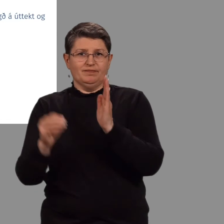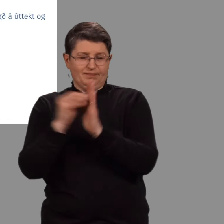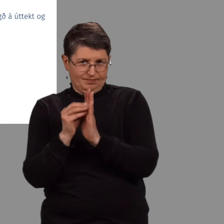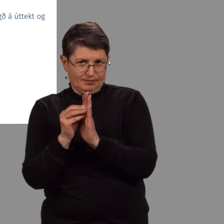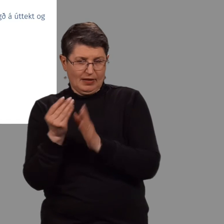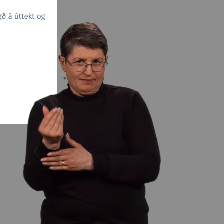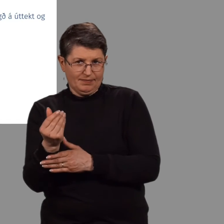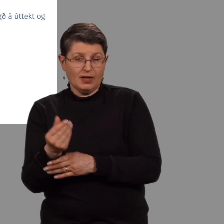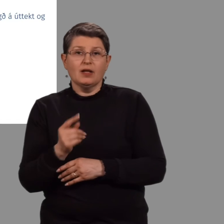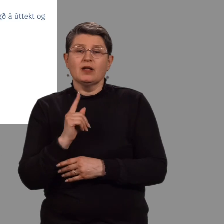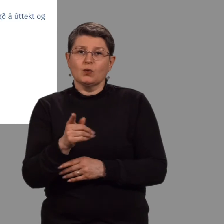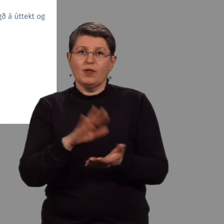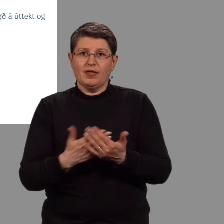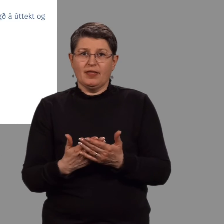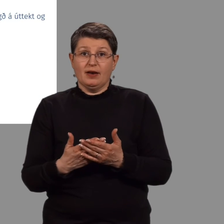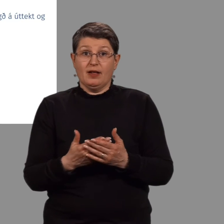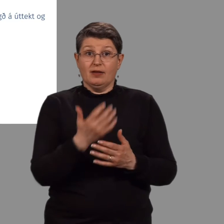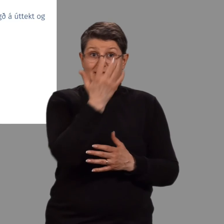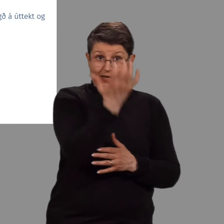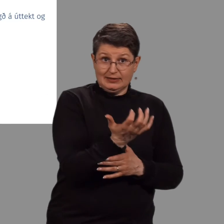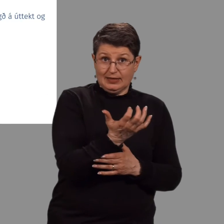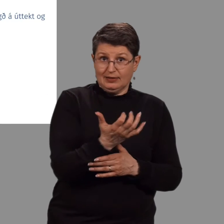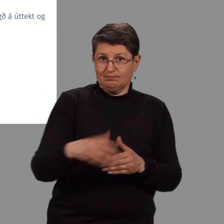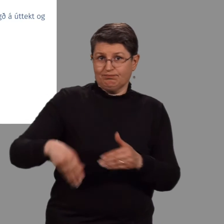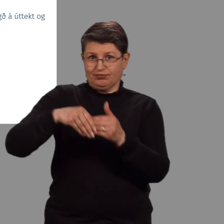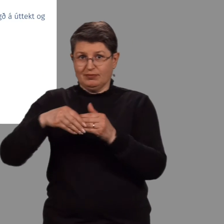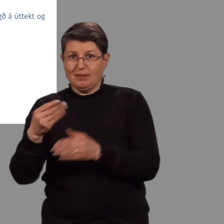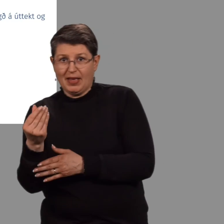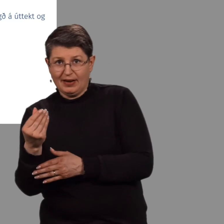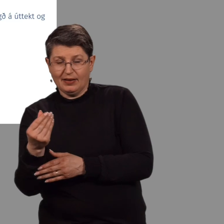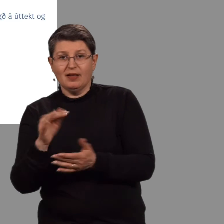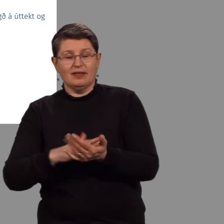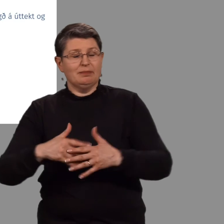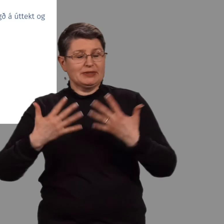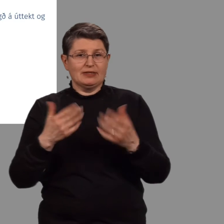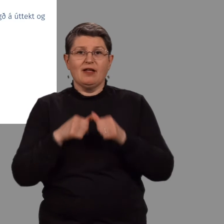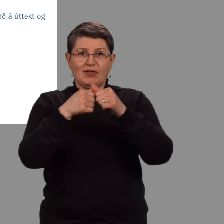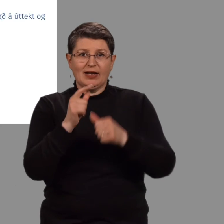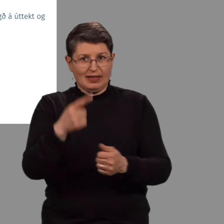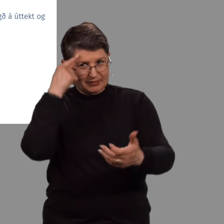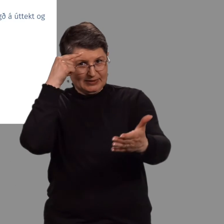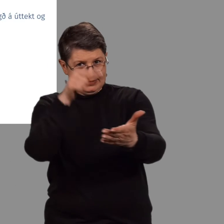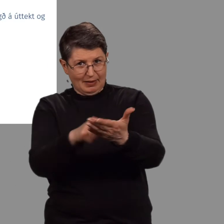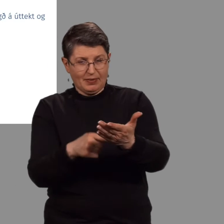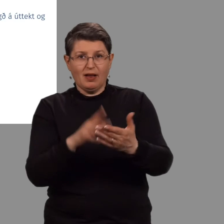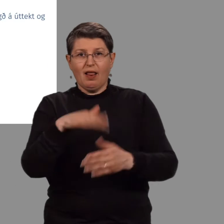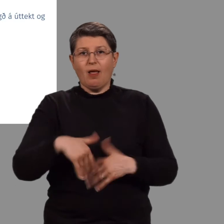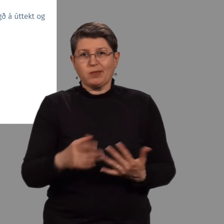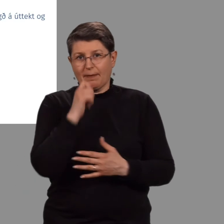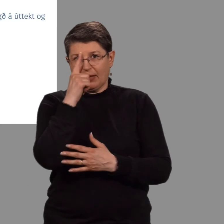Þar með fylgir orðum um aur svo hægt sé að framfylgja með það fyllum en raunhöfu stefnum, líkt á menningarsókn.